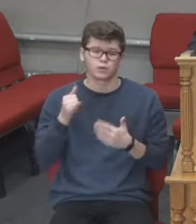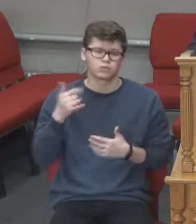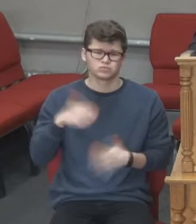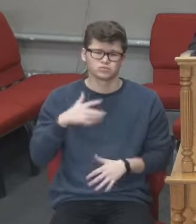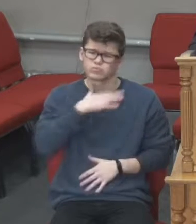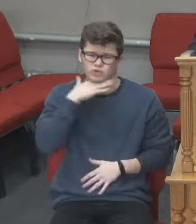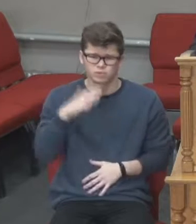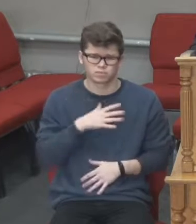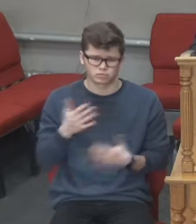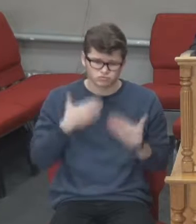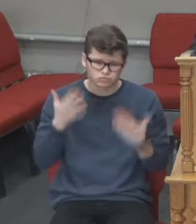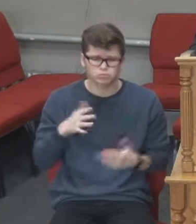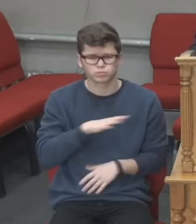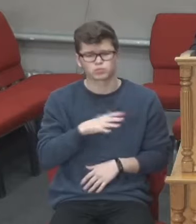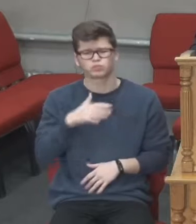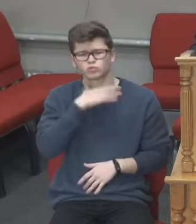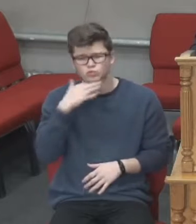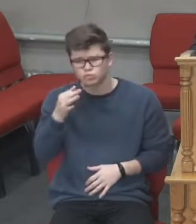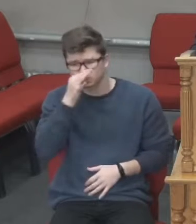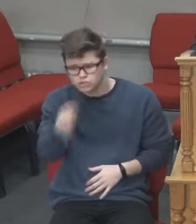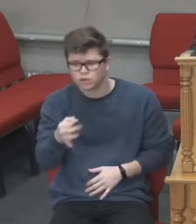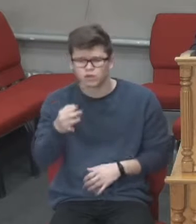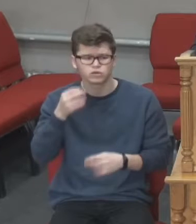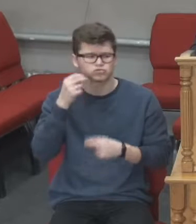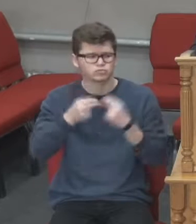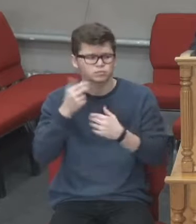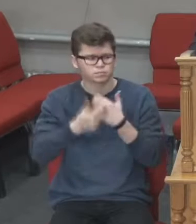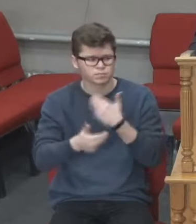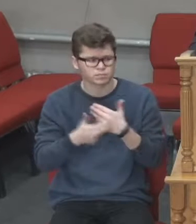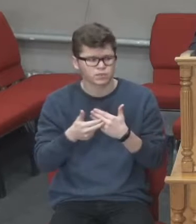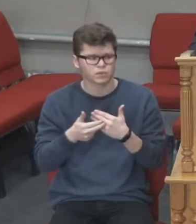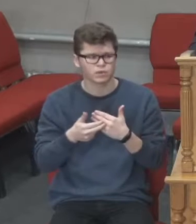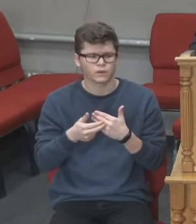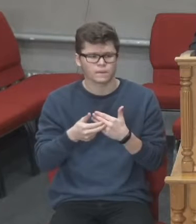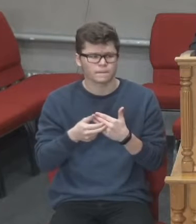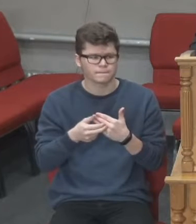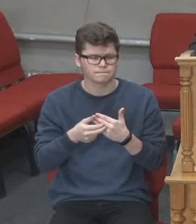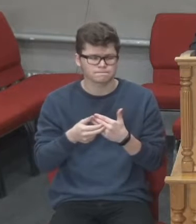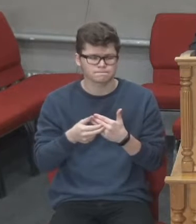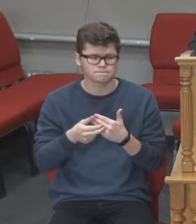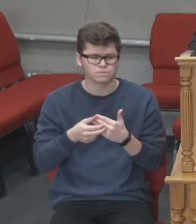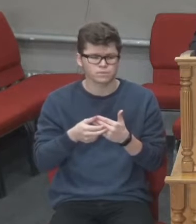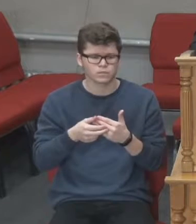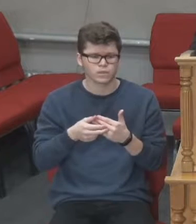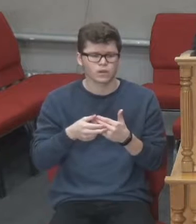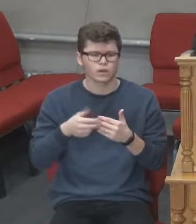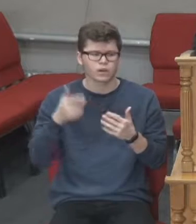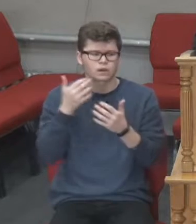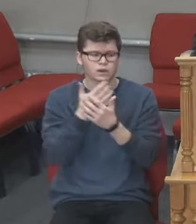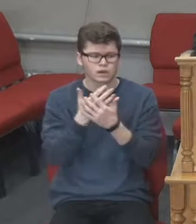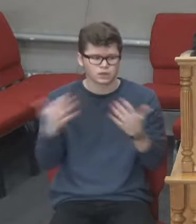сказано, прочитано із писання за останні дні. Різні дослідники,